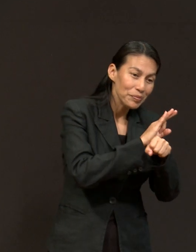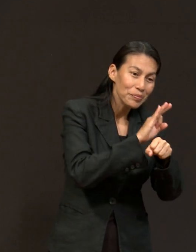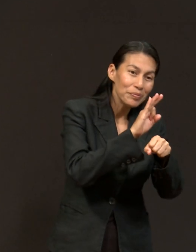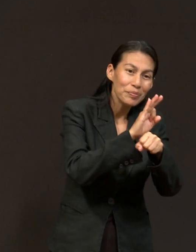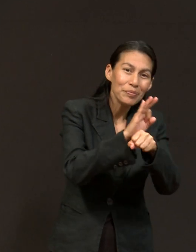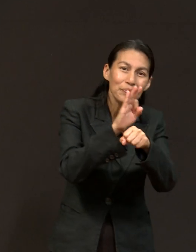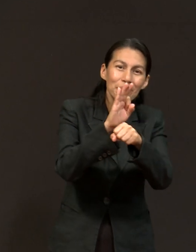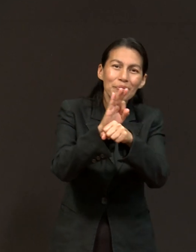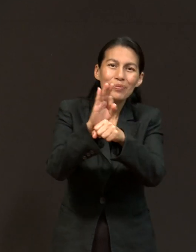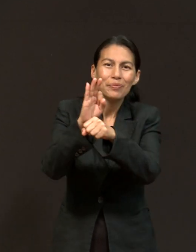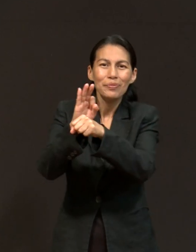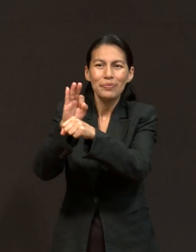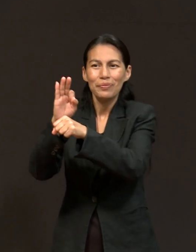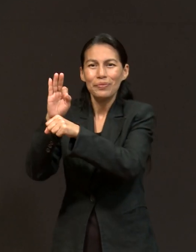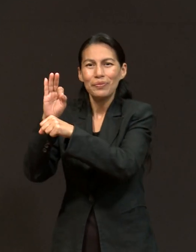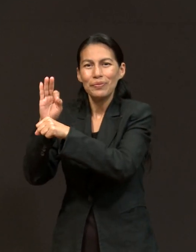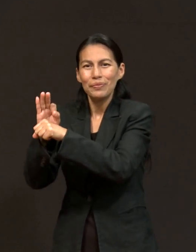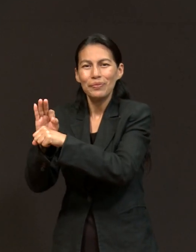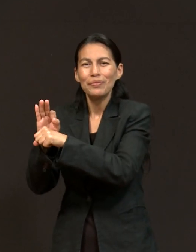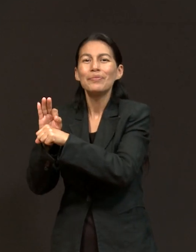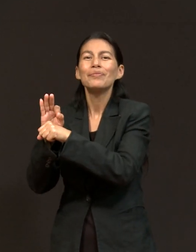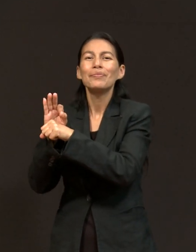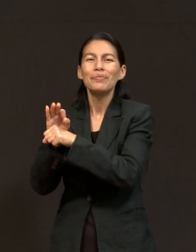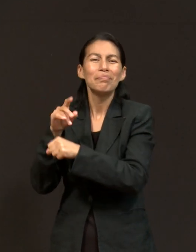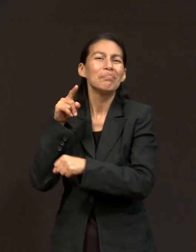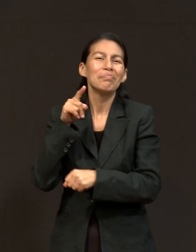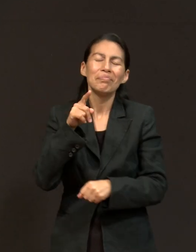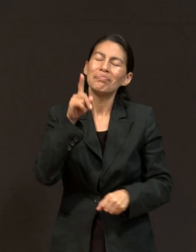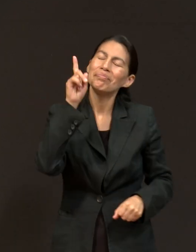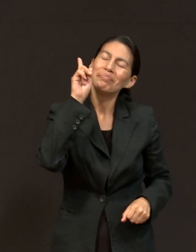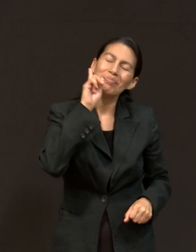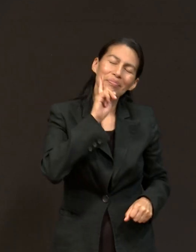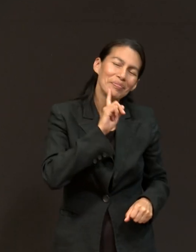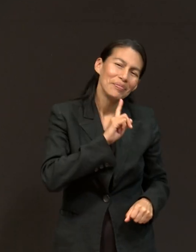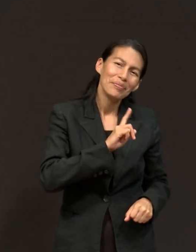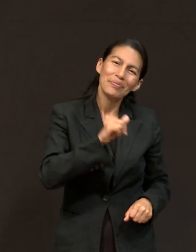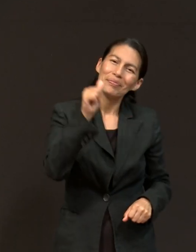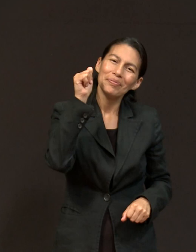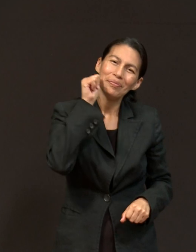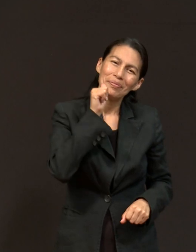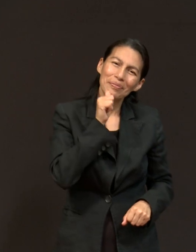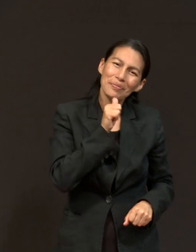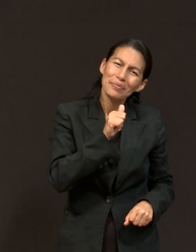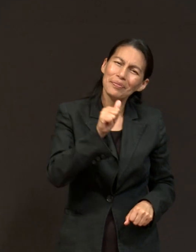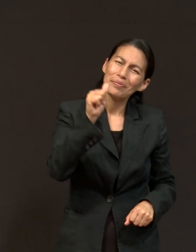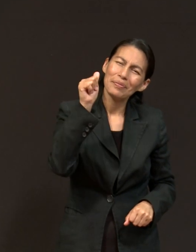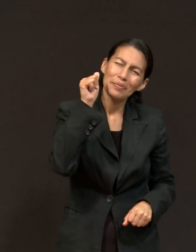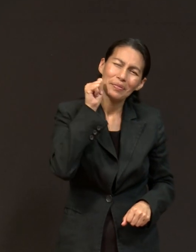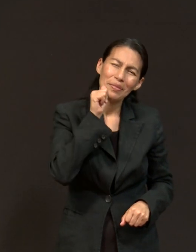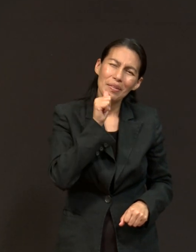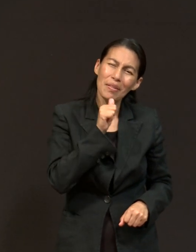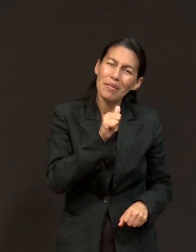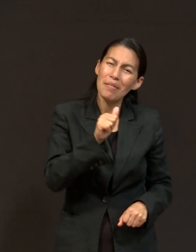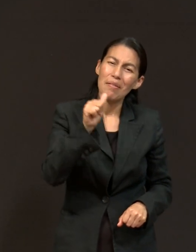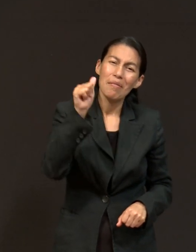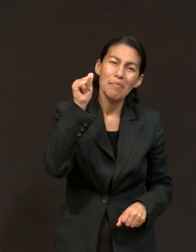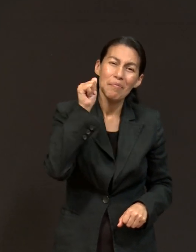Te guardan por donde vas a cada instante.